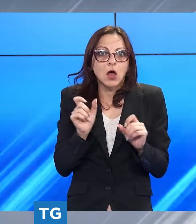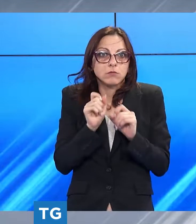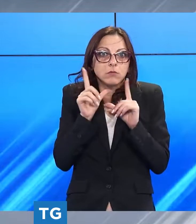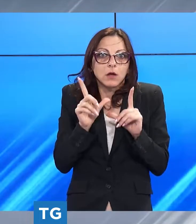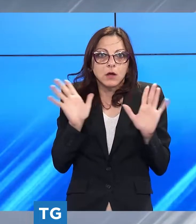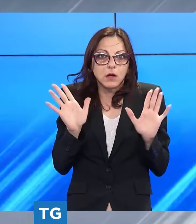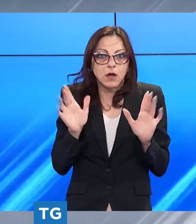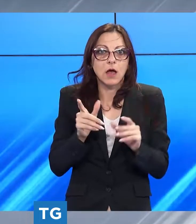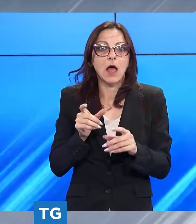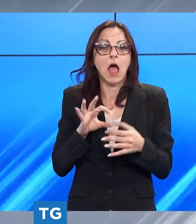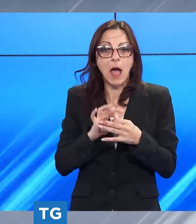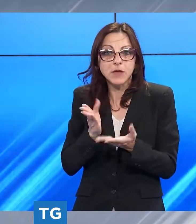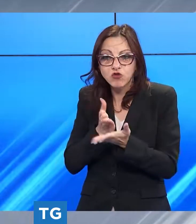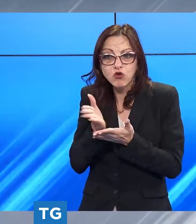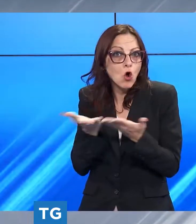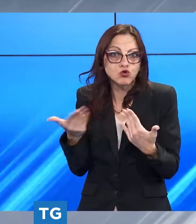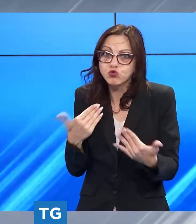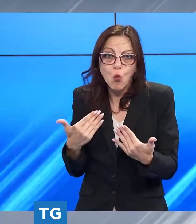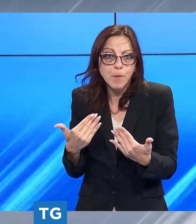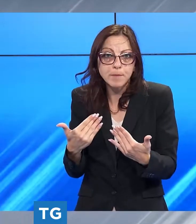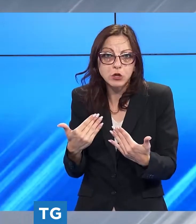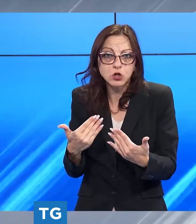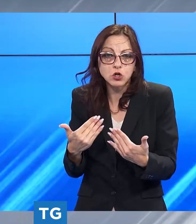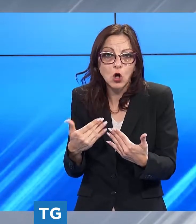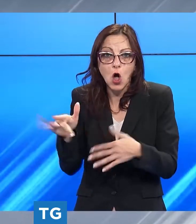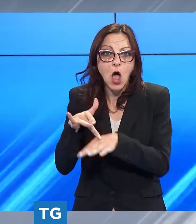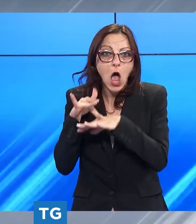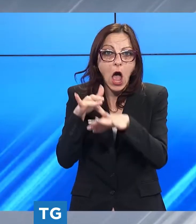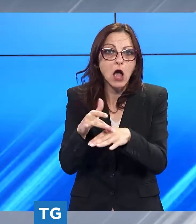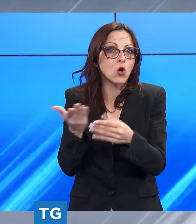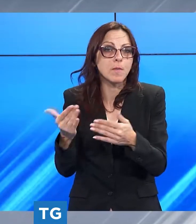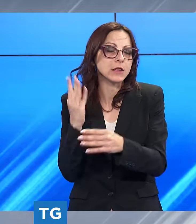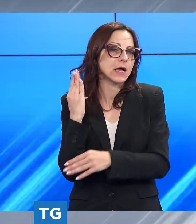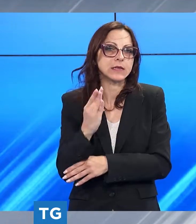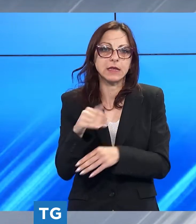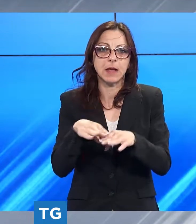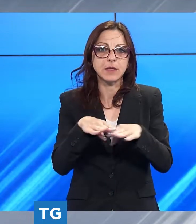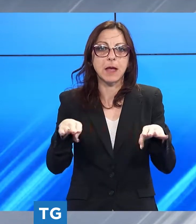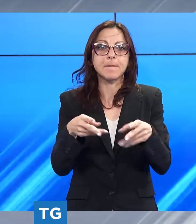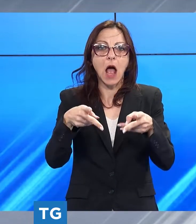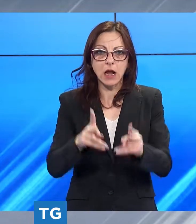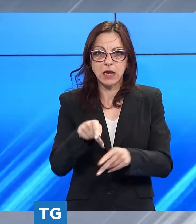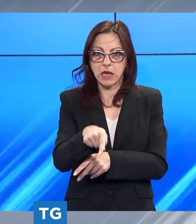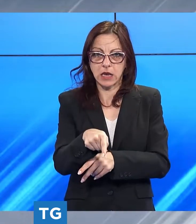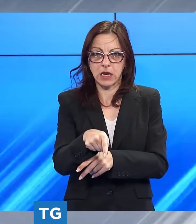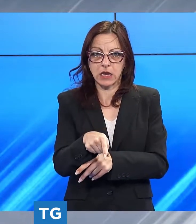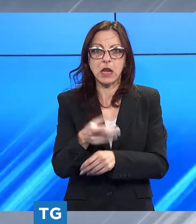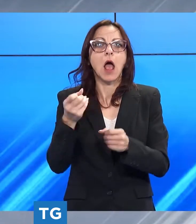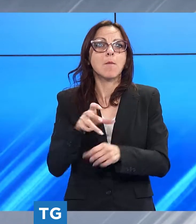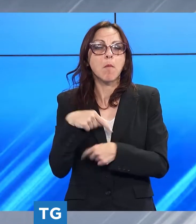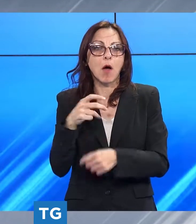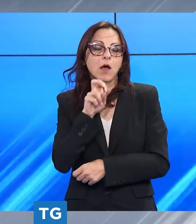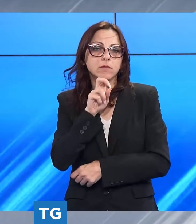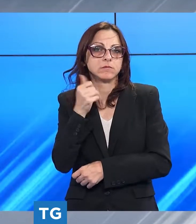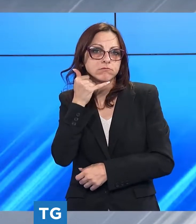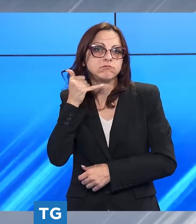amici che si trovavano pochi metri più avanti e che l'hanno accompagnata fino ad una panchina nella zona del molo dando l'allarme alle forze dell'ordine